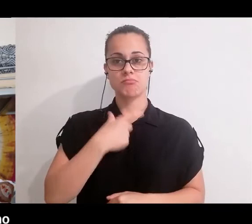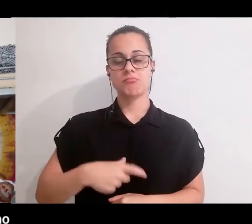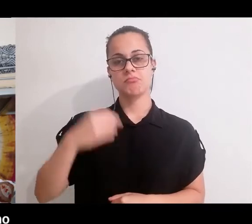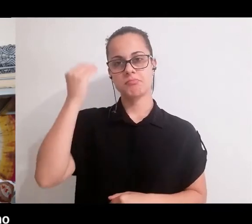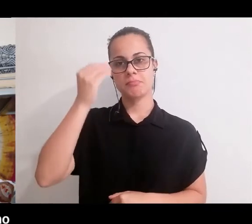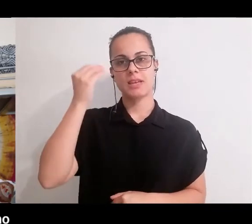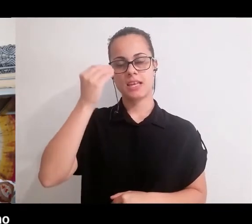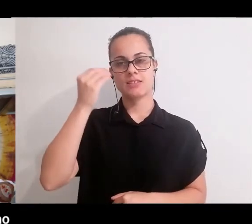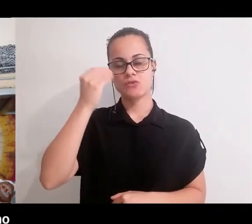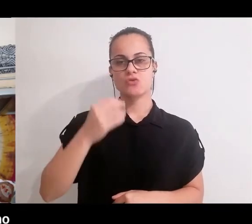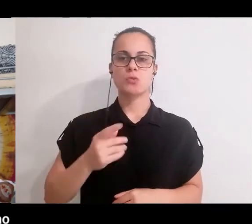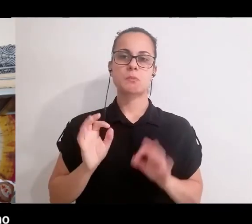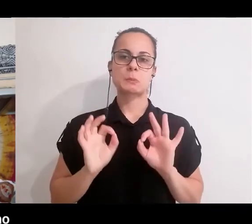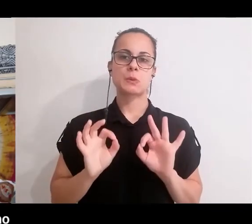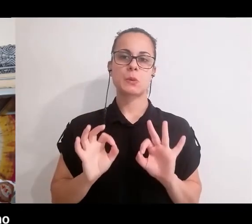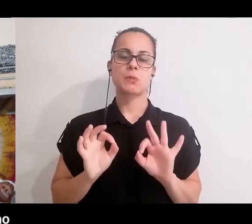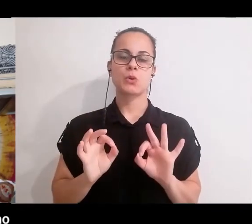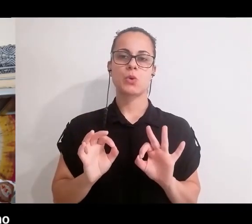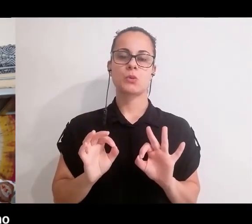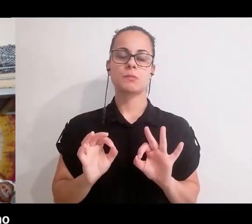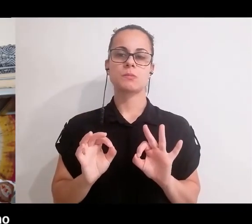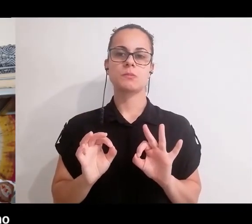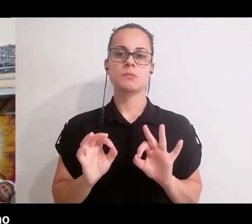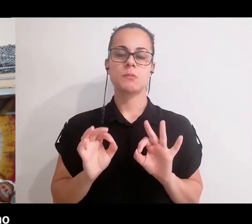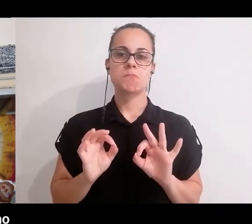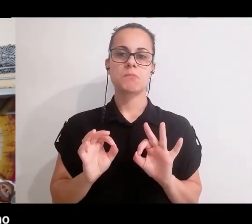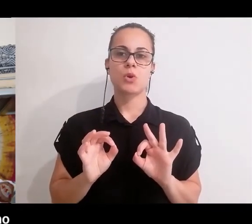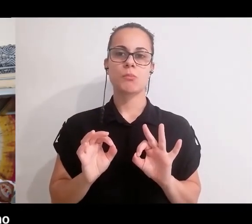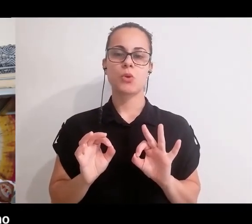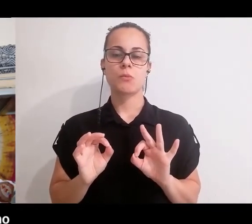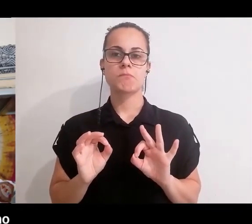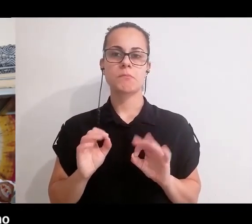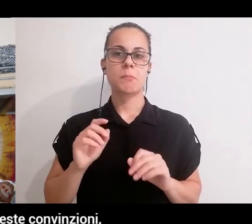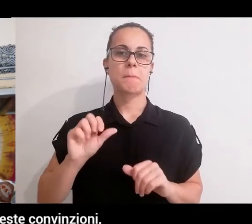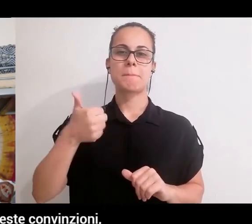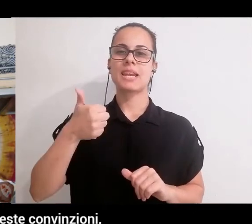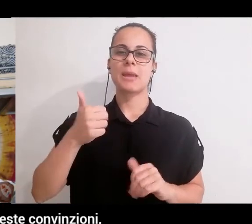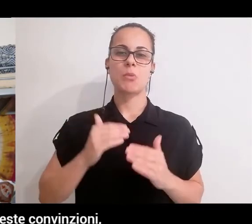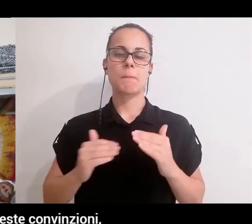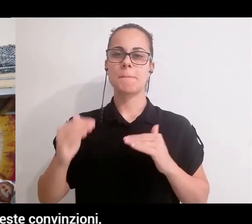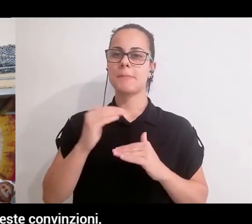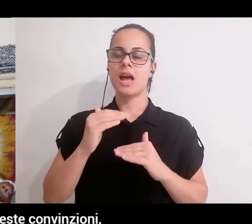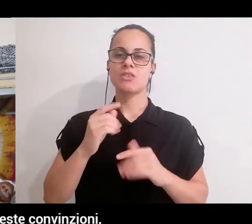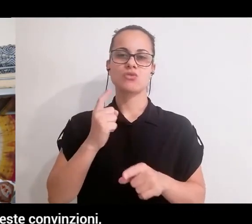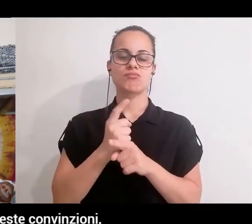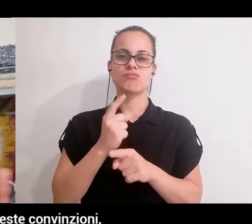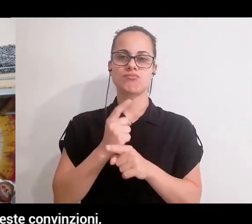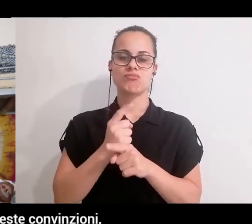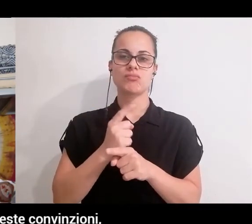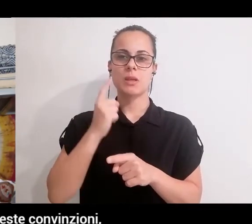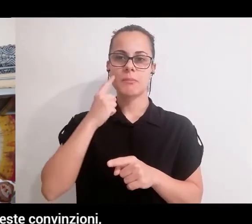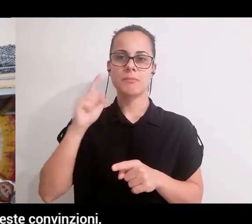un ottimo strumento perlomeno come primo passo di scoperta e di